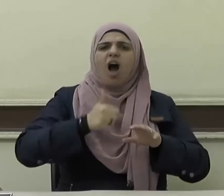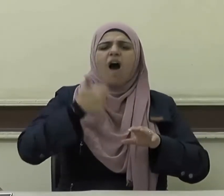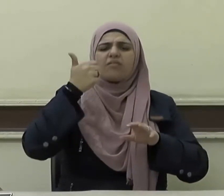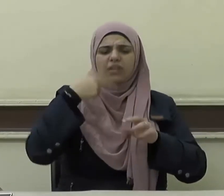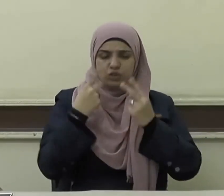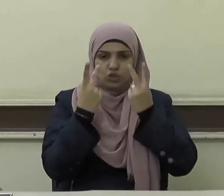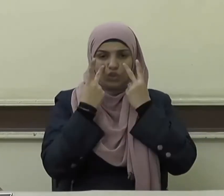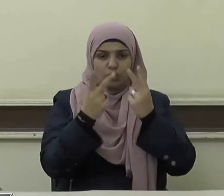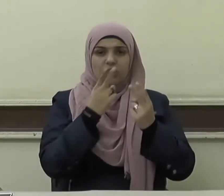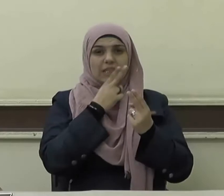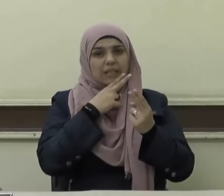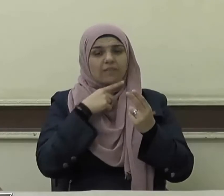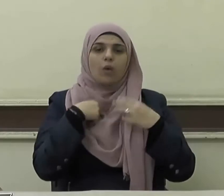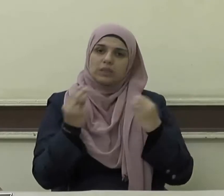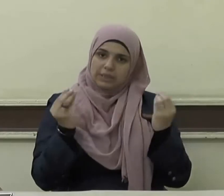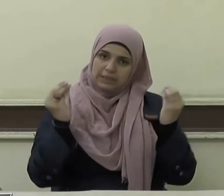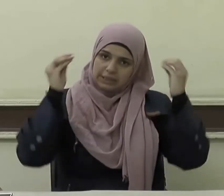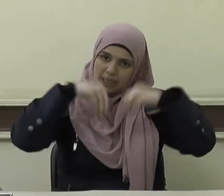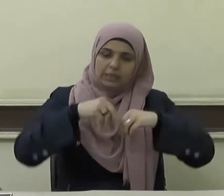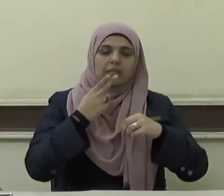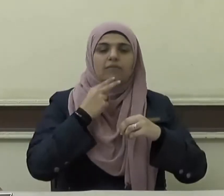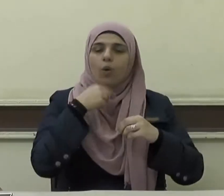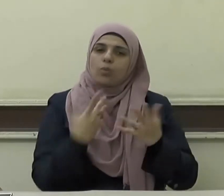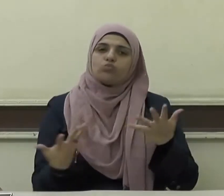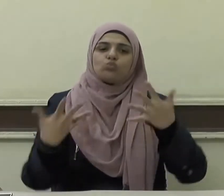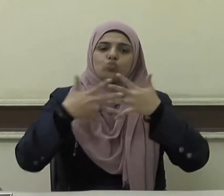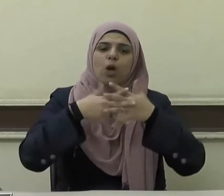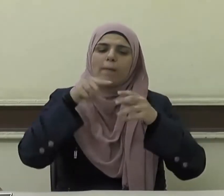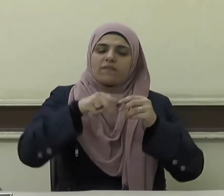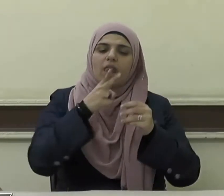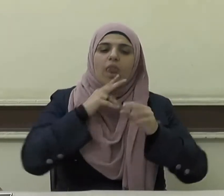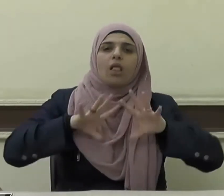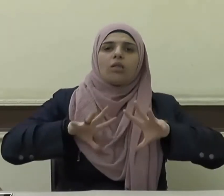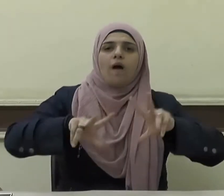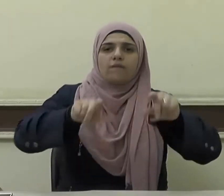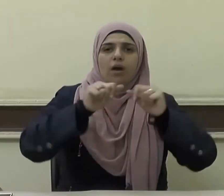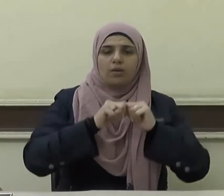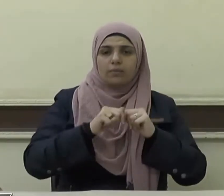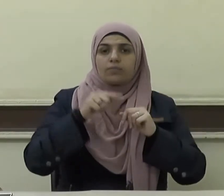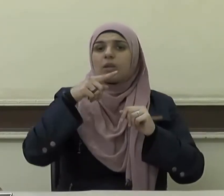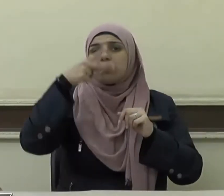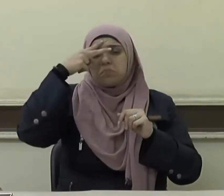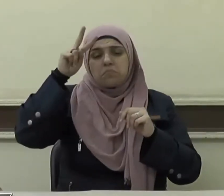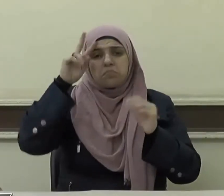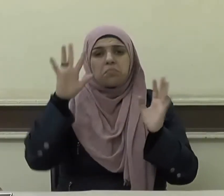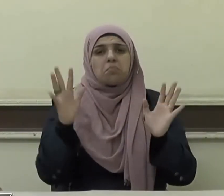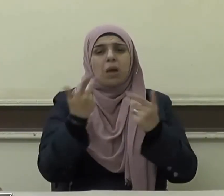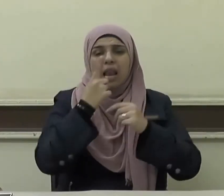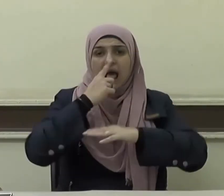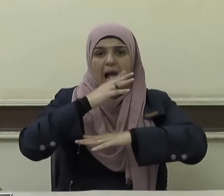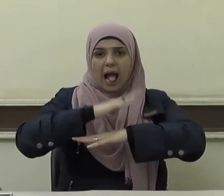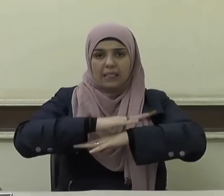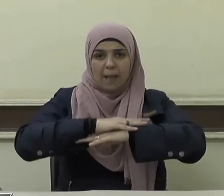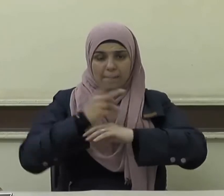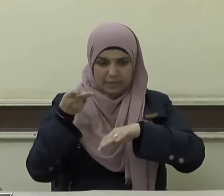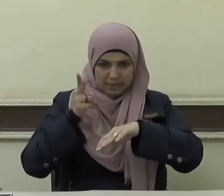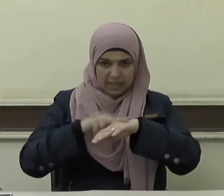أفضل مما كانت والإسهام في نظافتها ومن هذه الآداب